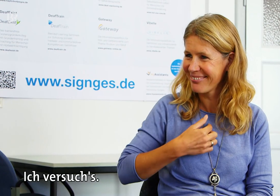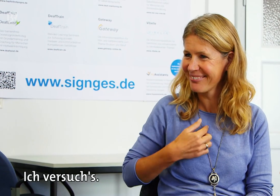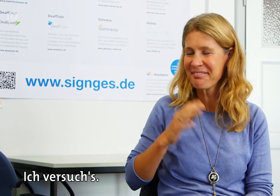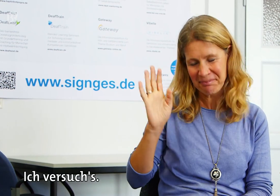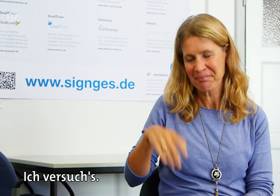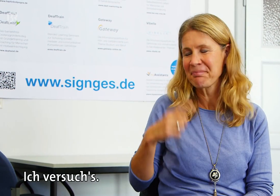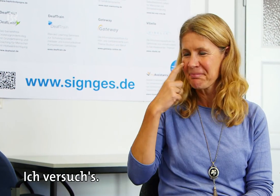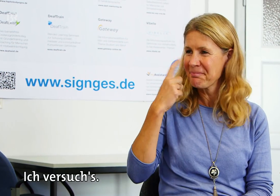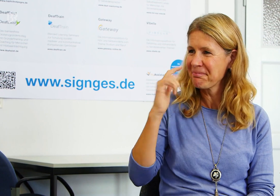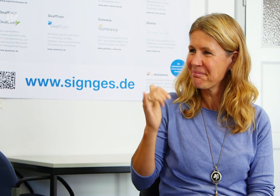Ich versuch's.